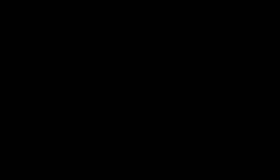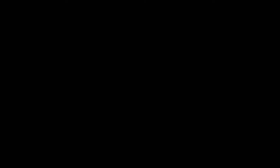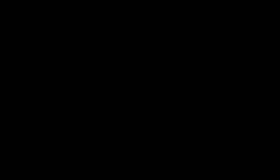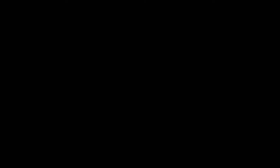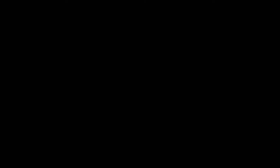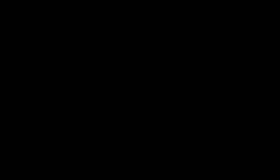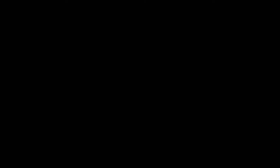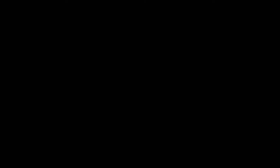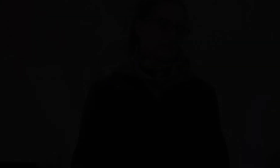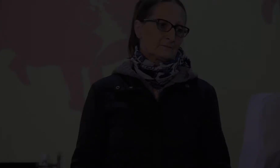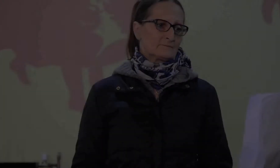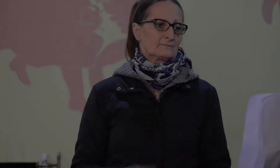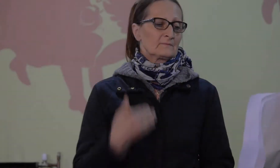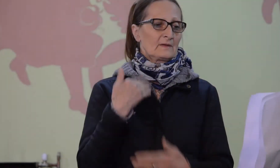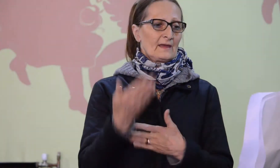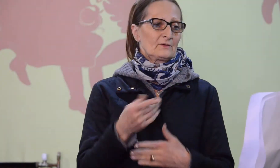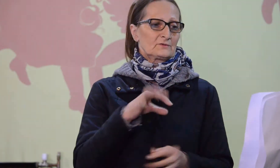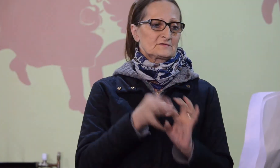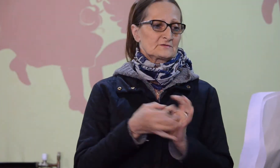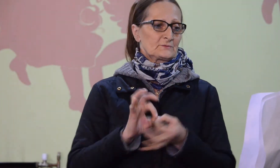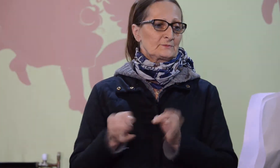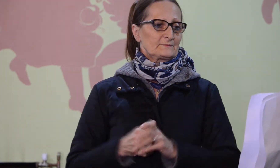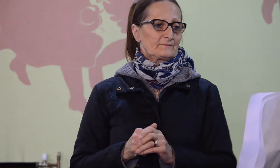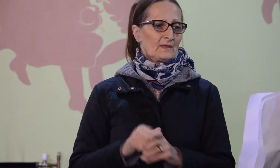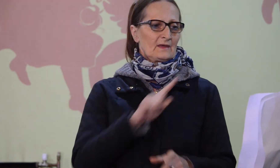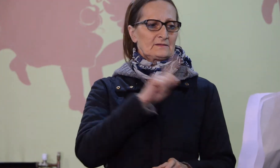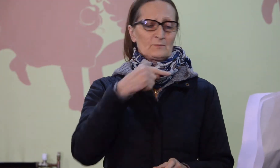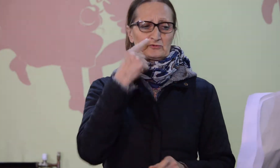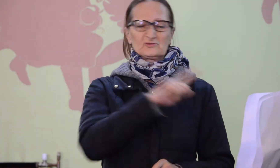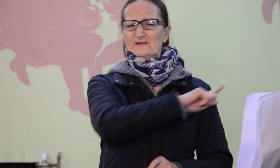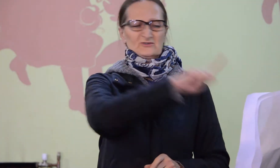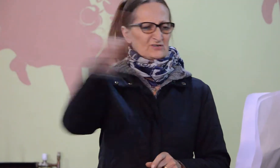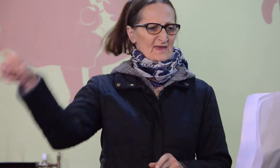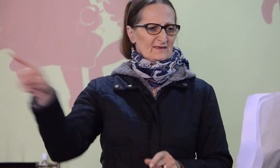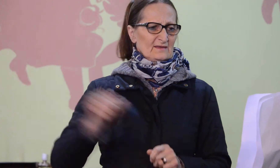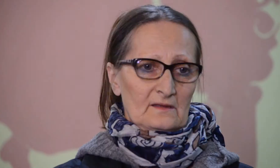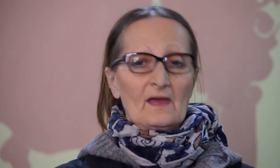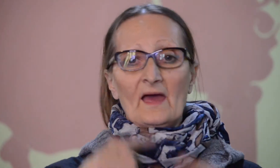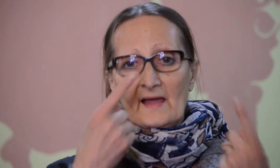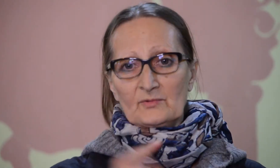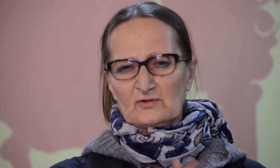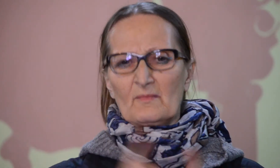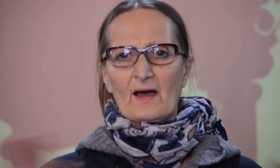Karinti Frigyes előszó Nem mondhatom már senkinek, elmondom hát mindenkinek.